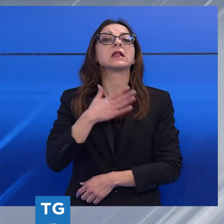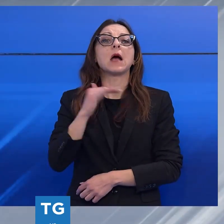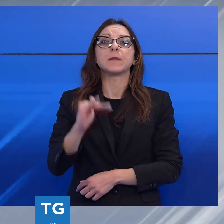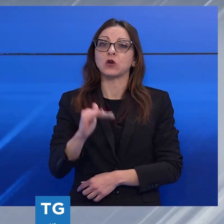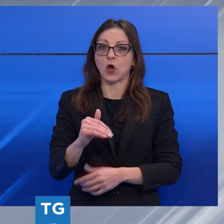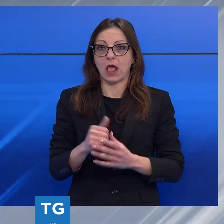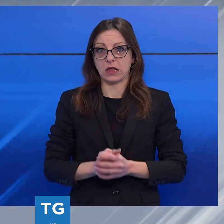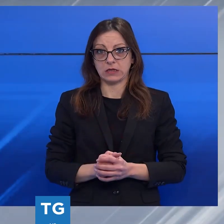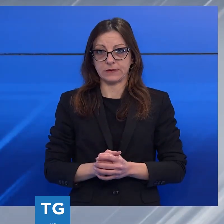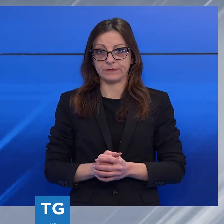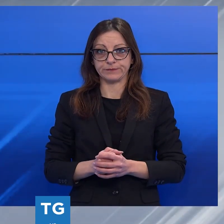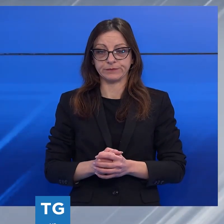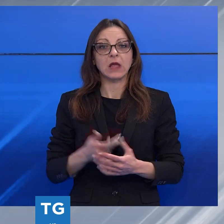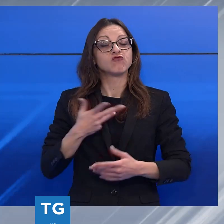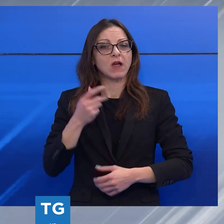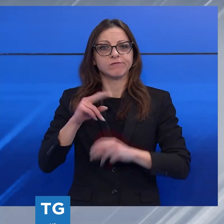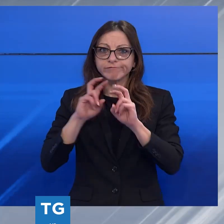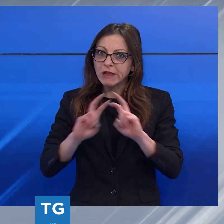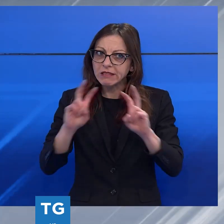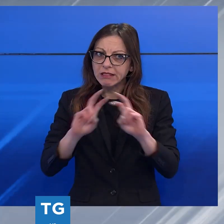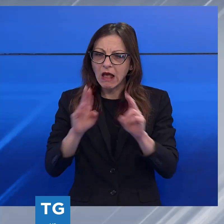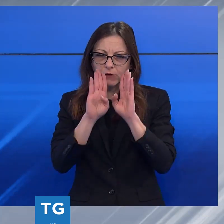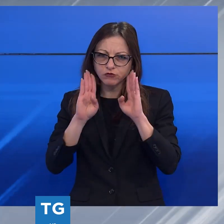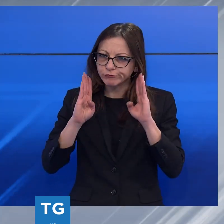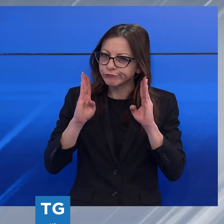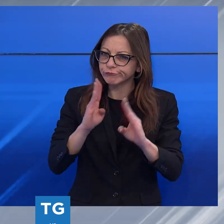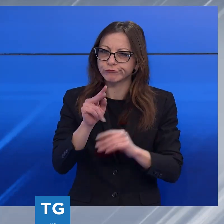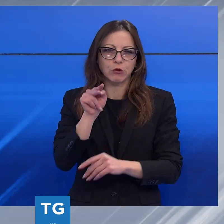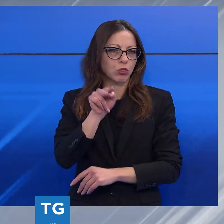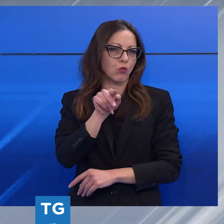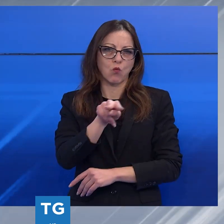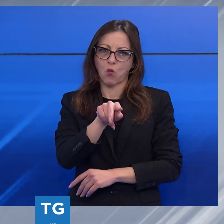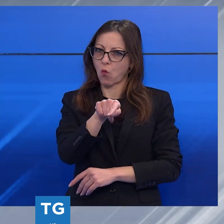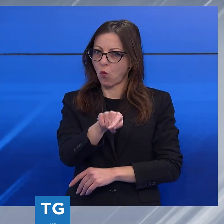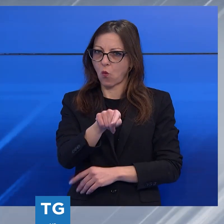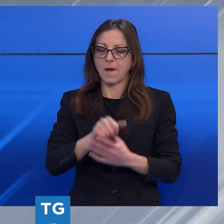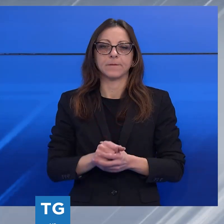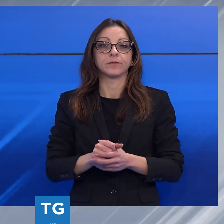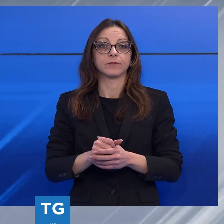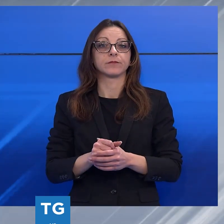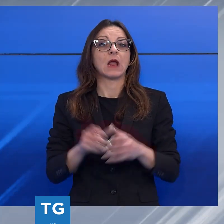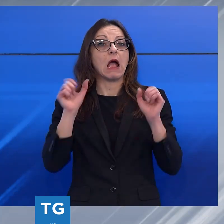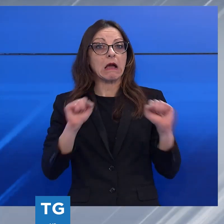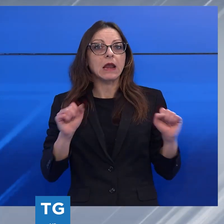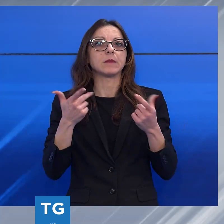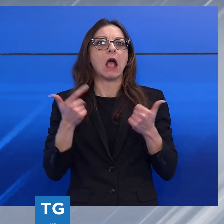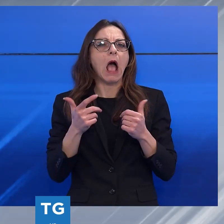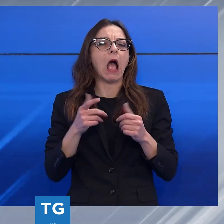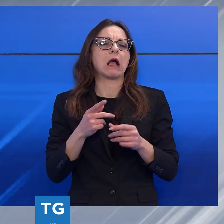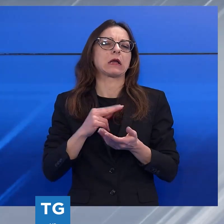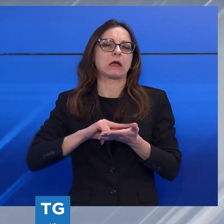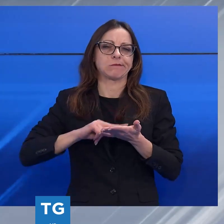'attività certosina di indagini che infine si sono focalizzate verso i due ragazzi. I militari peraltro hanno raccolto anche prove che, oltre alla